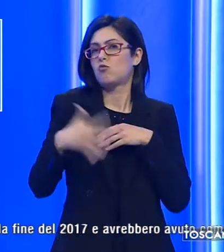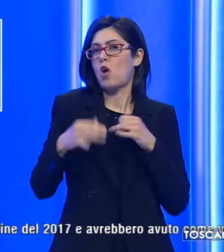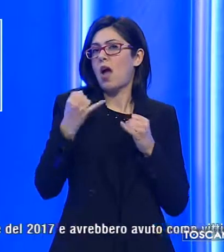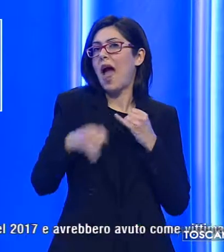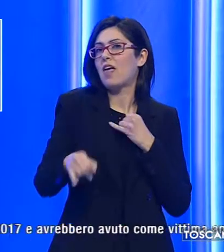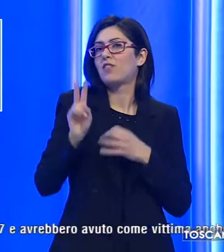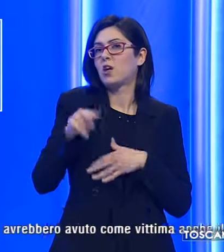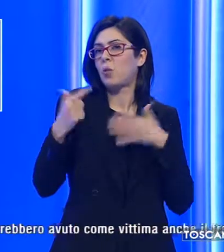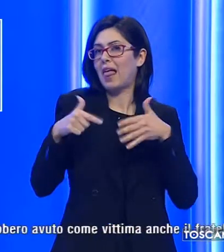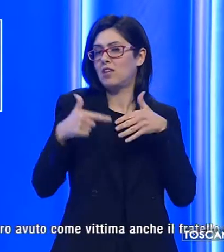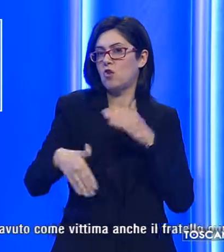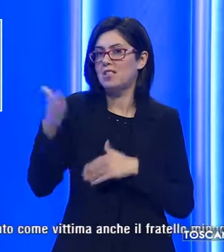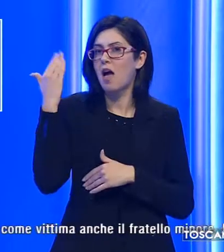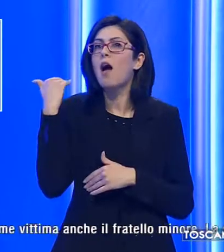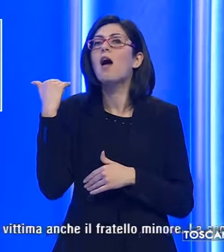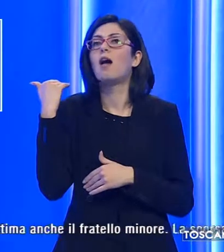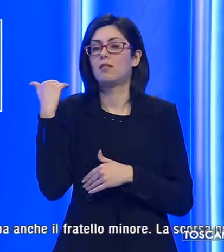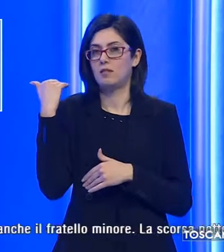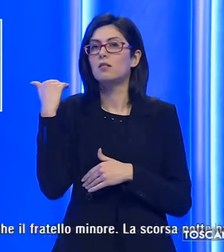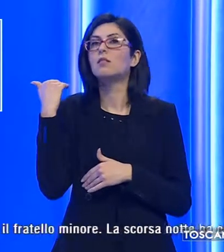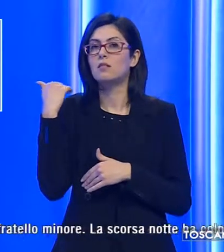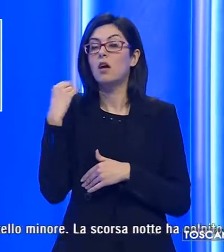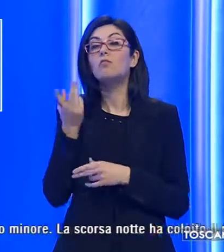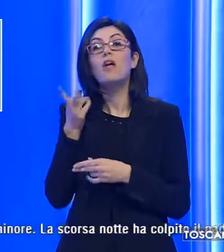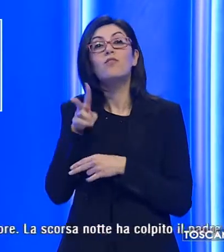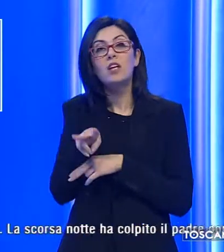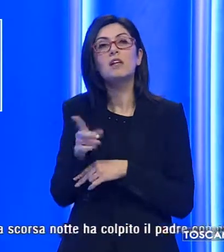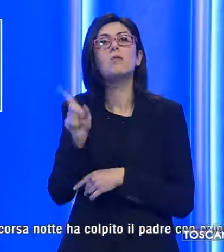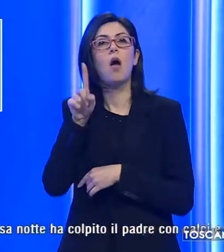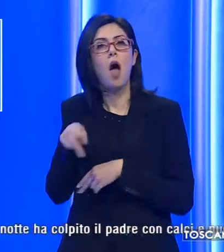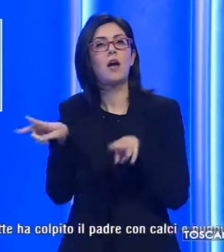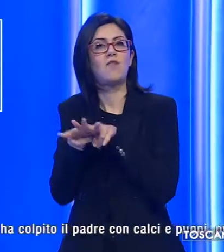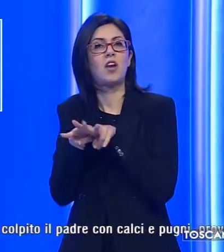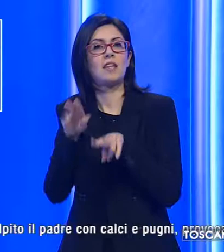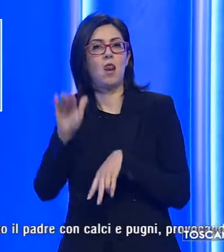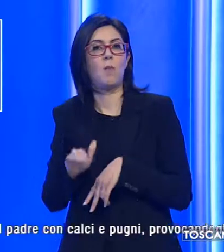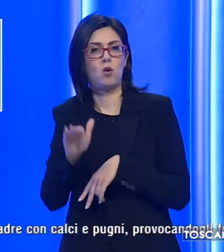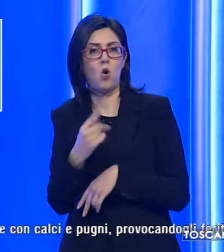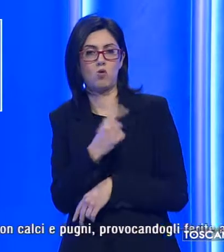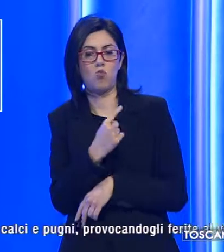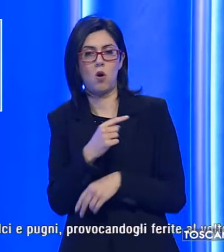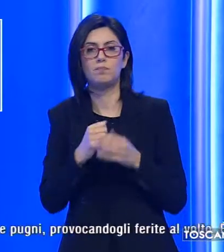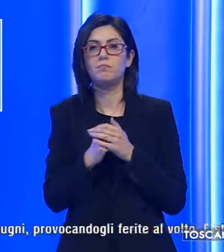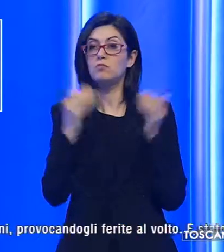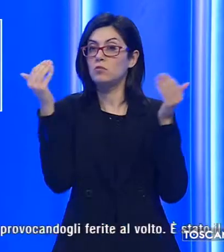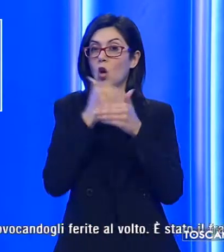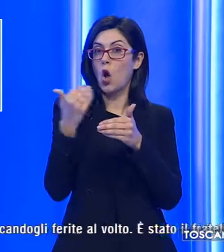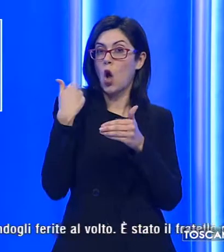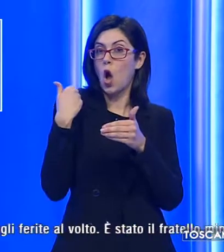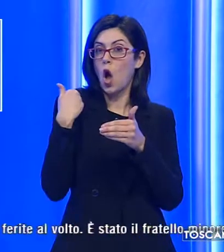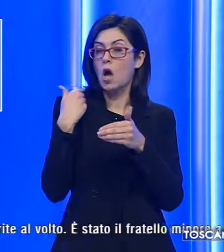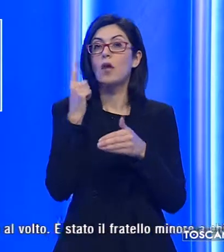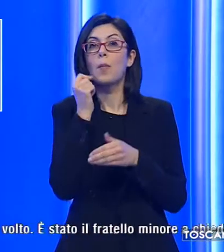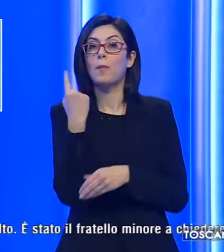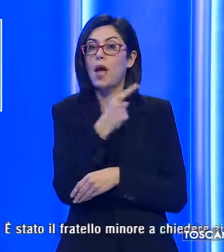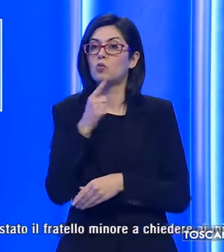del 2017 avrebbero avuto come vittima anche il fratello minore. La scorsa notte ha colpito il padre